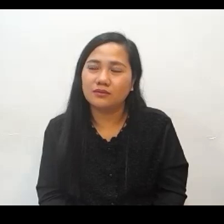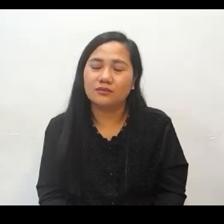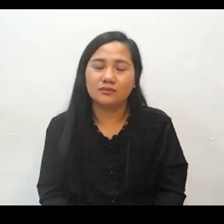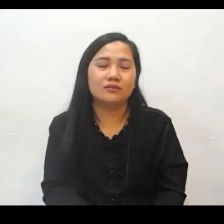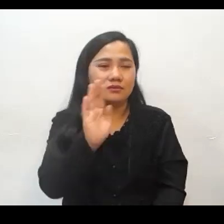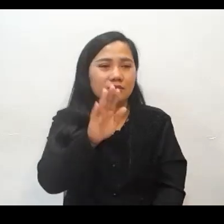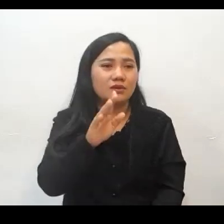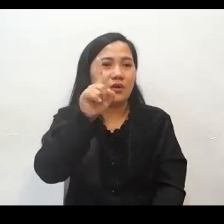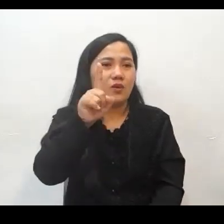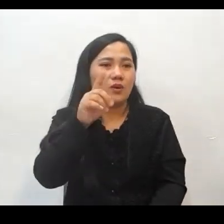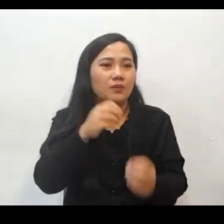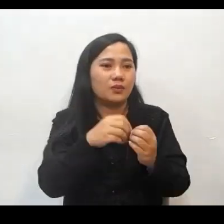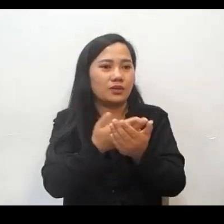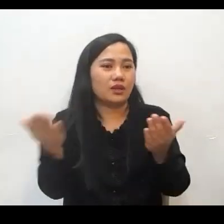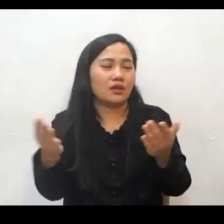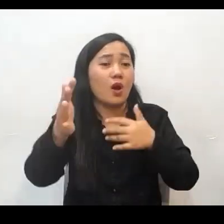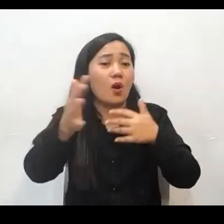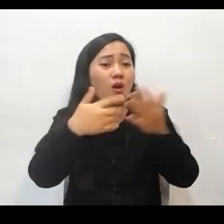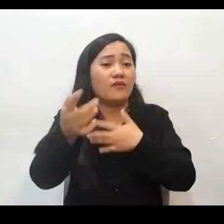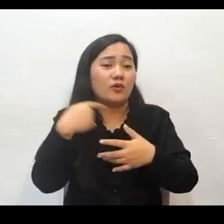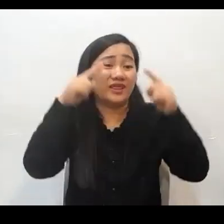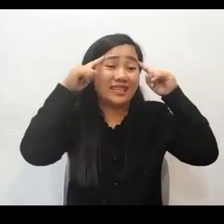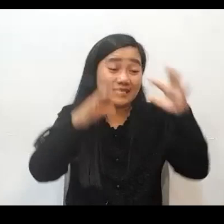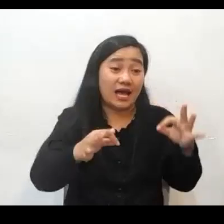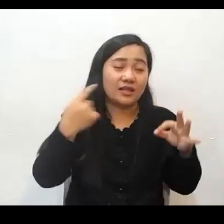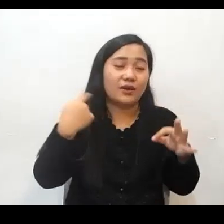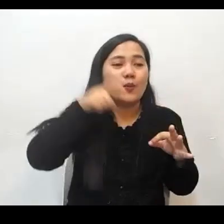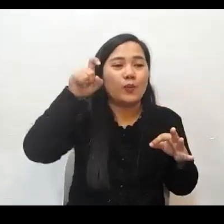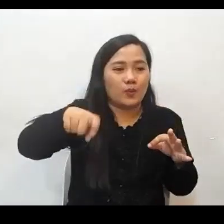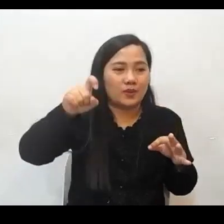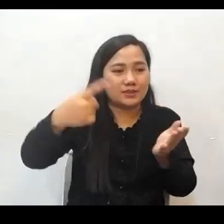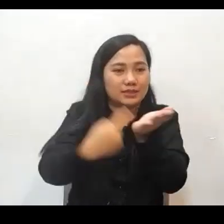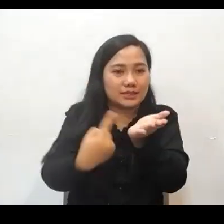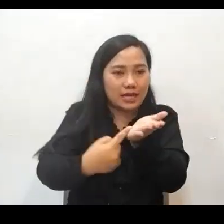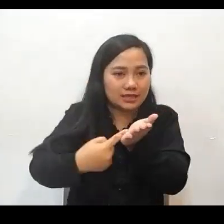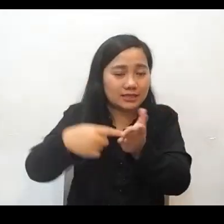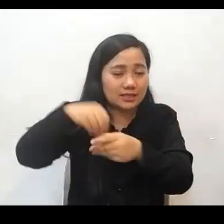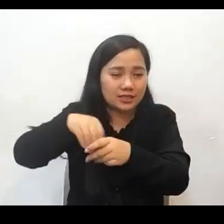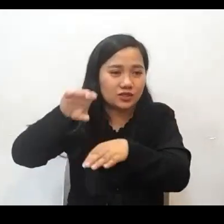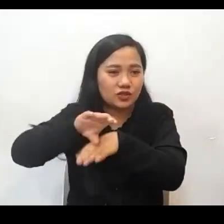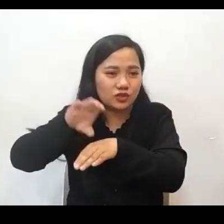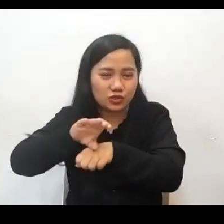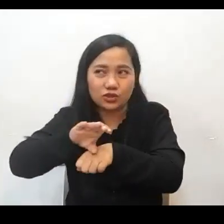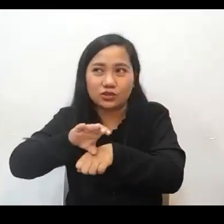yung isang bagay pa po anuman yung ating naging pagpapasya kailangan po natin itong i-discuss sa church